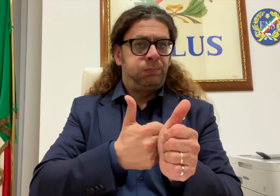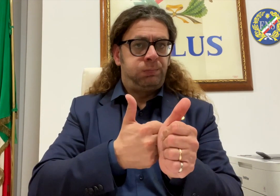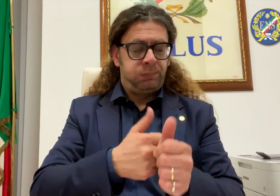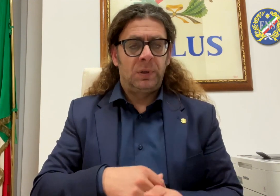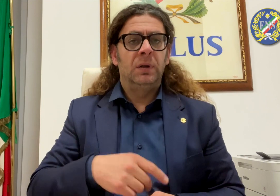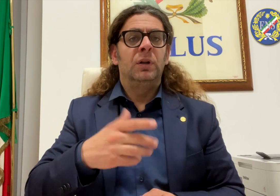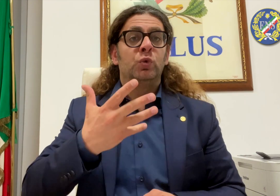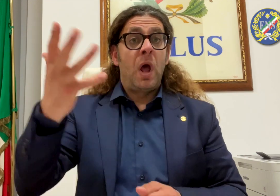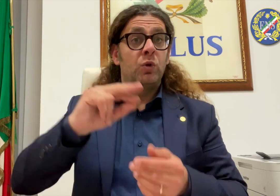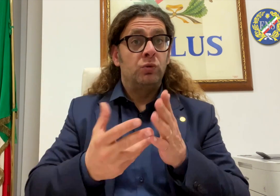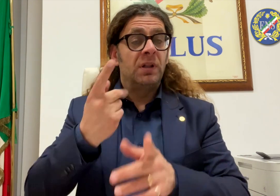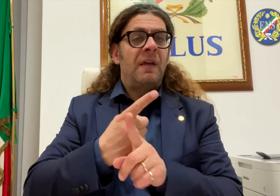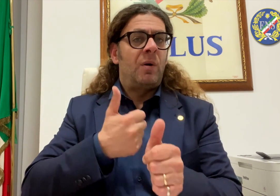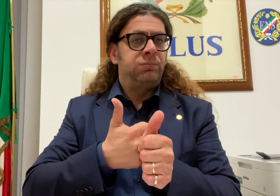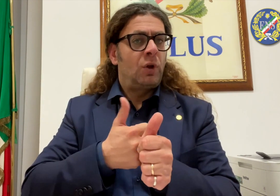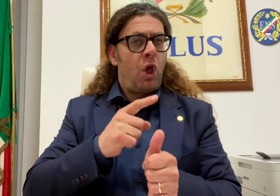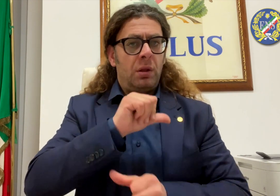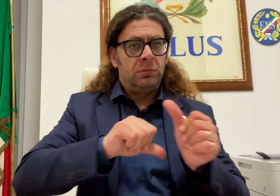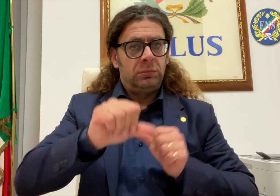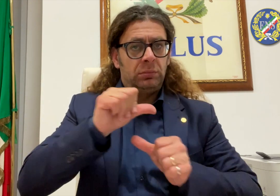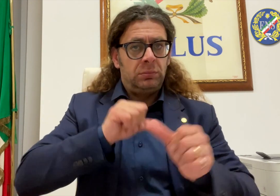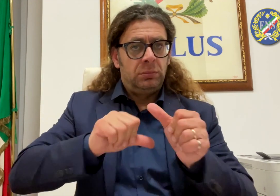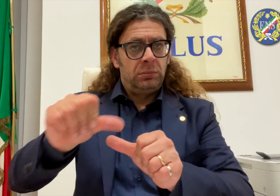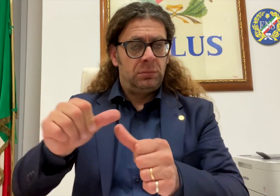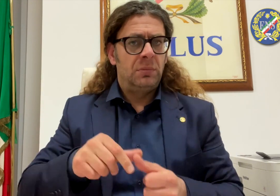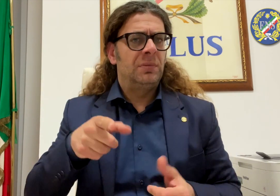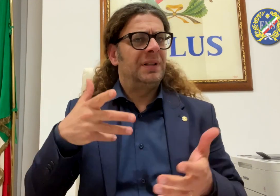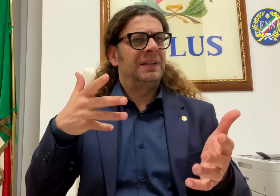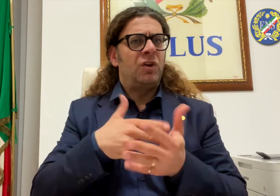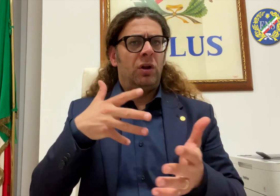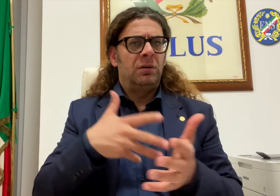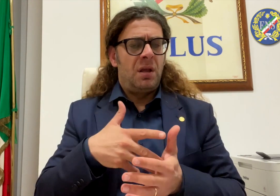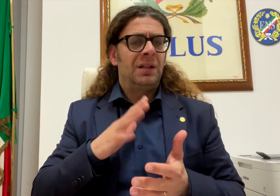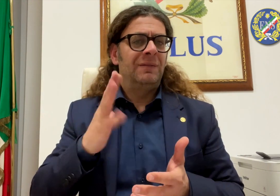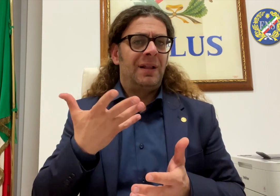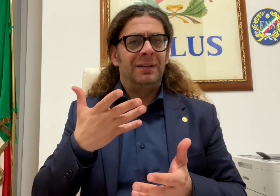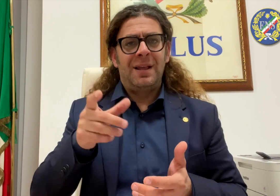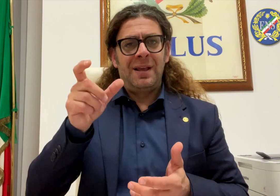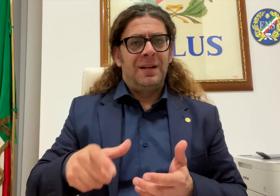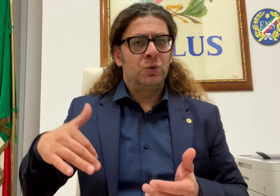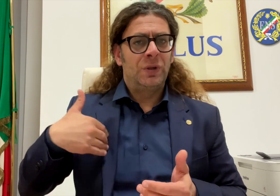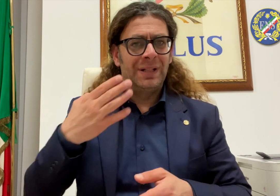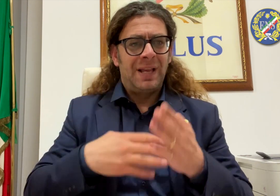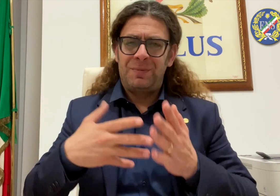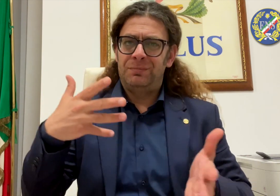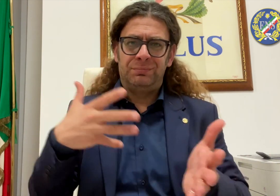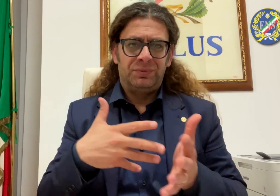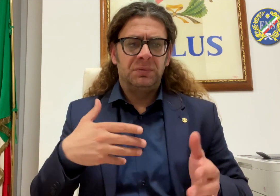Ricerca. L'incontro ha avuto come scopo il confronto con le altre associazioni relativamente alle nuove assunzioni degli